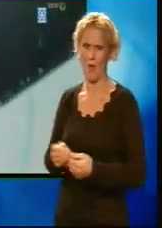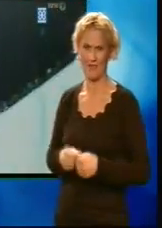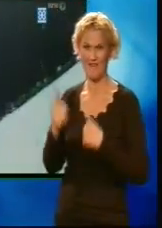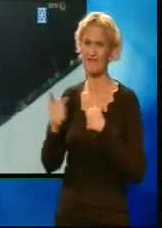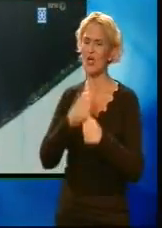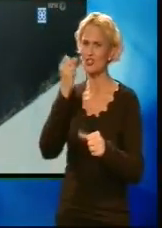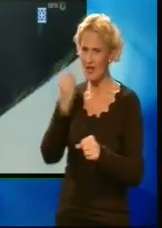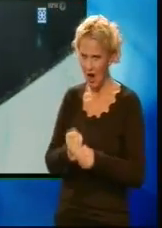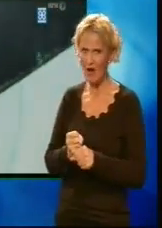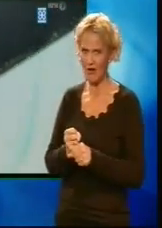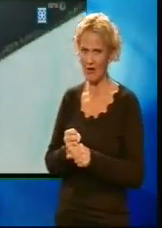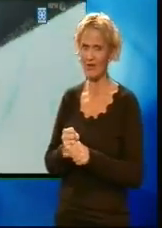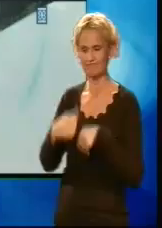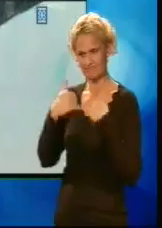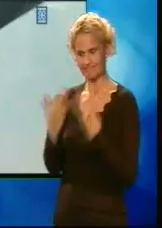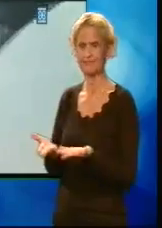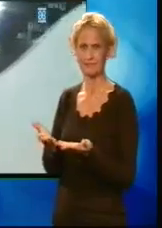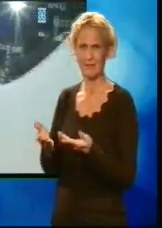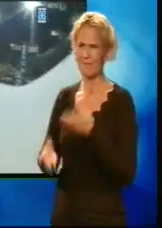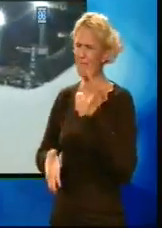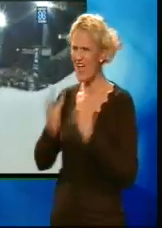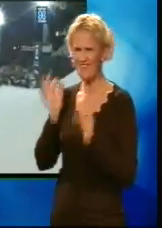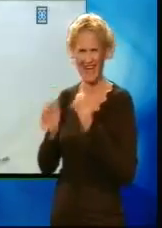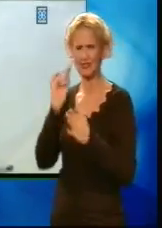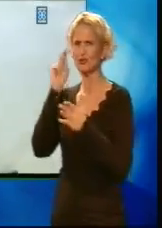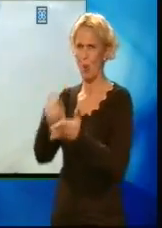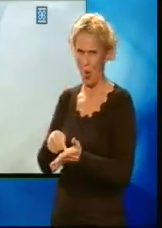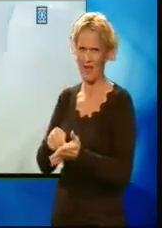gang det har blitt delt ut en perfekt skår i konkurransen.